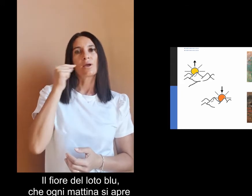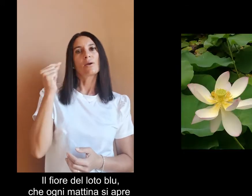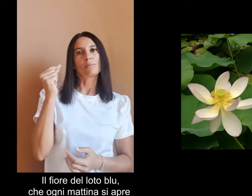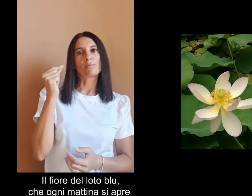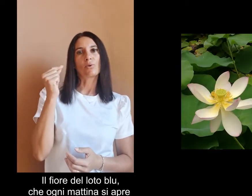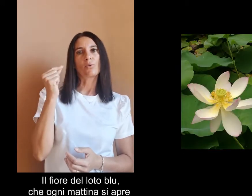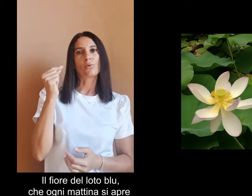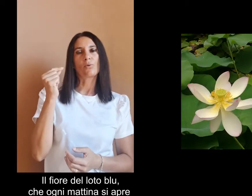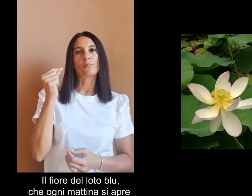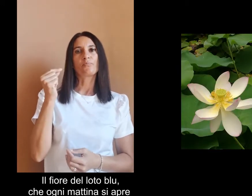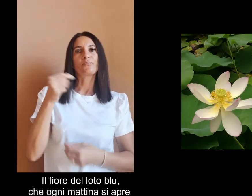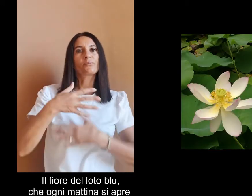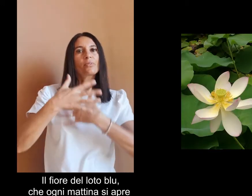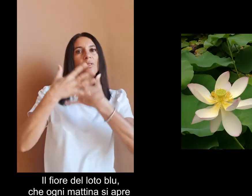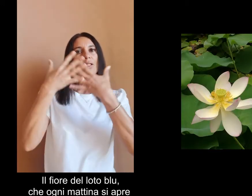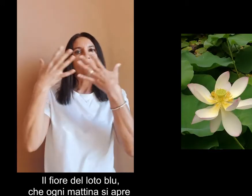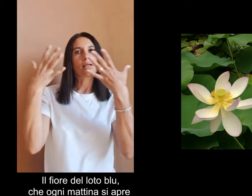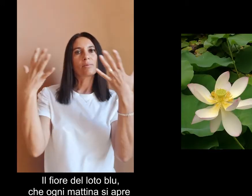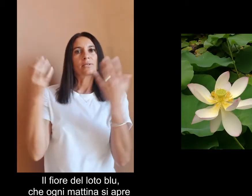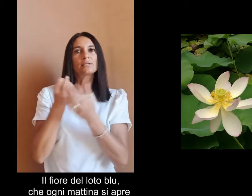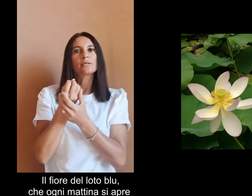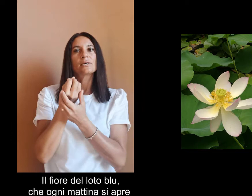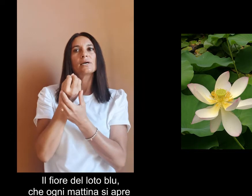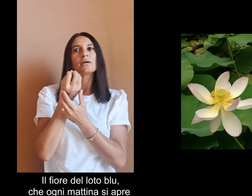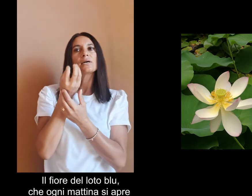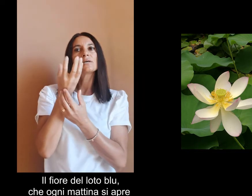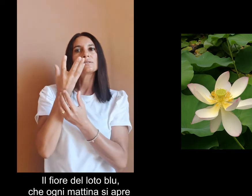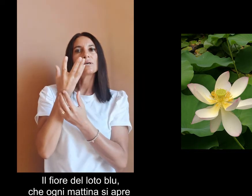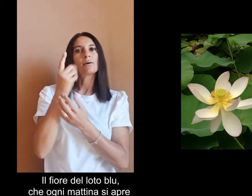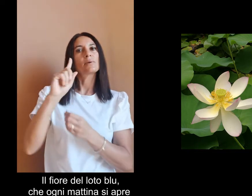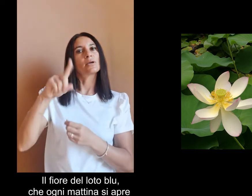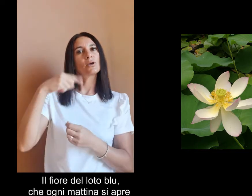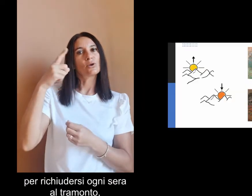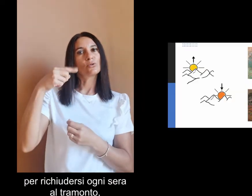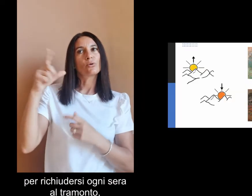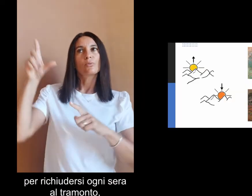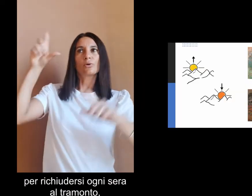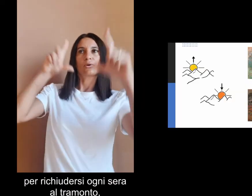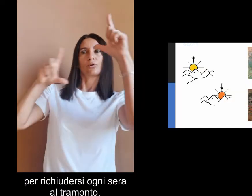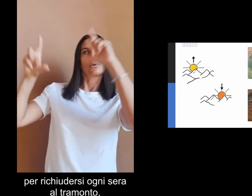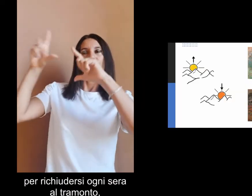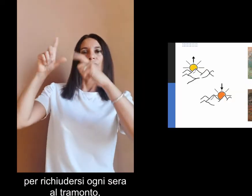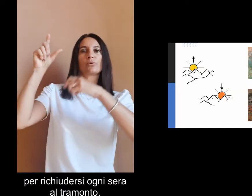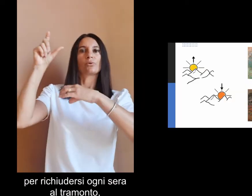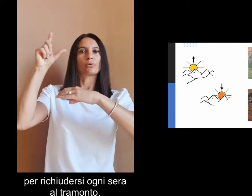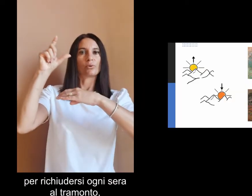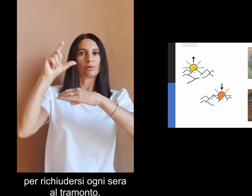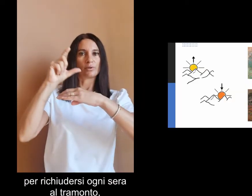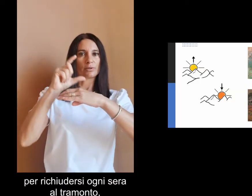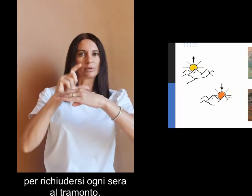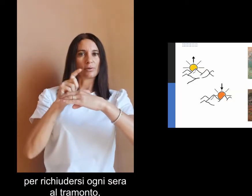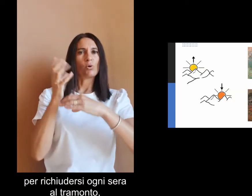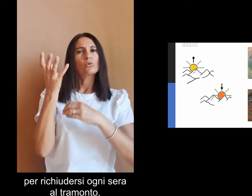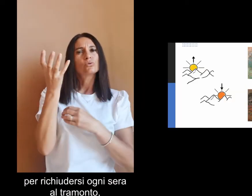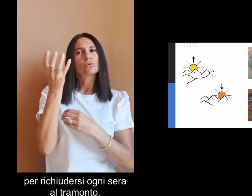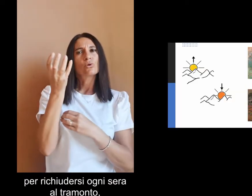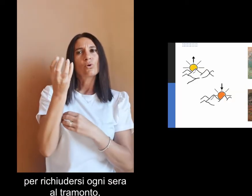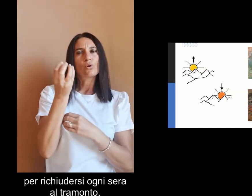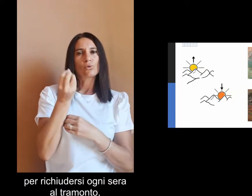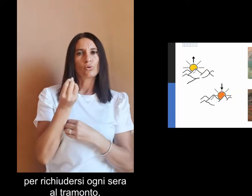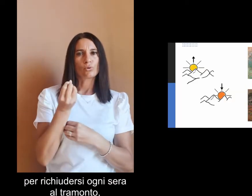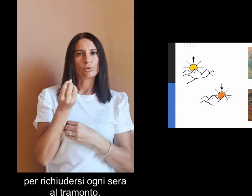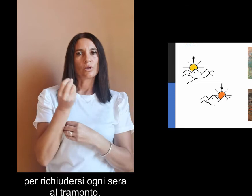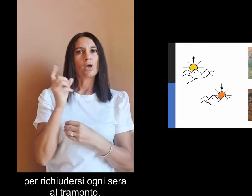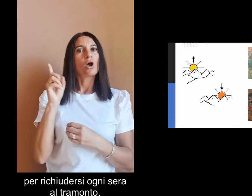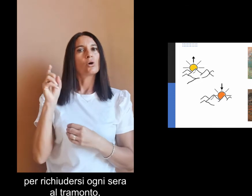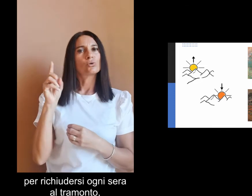che ogni mattina si apre per richiudersi